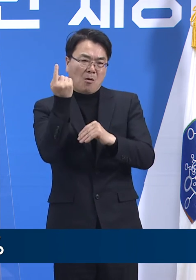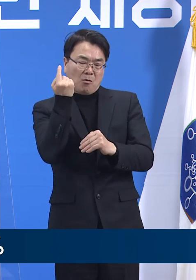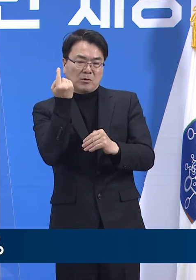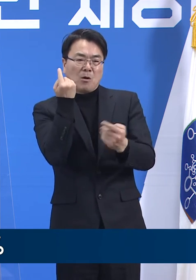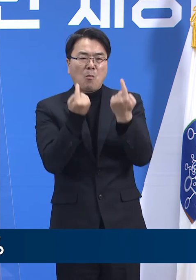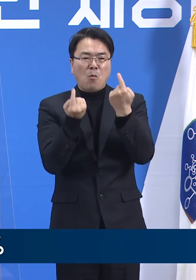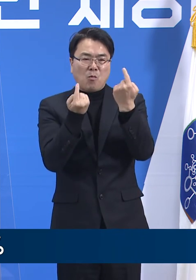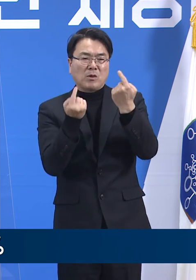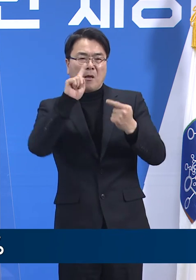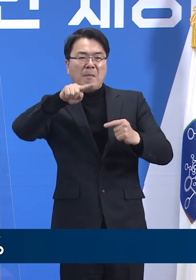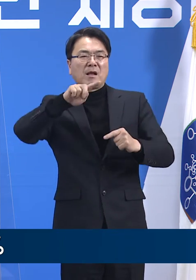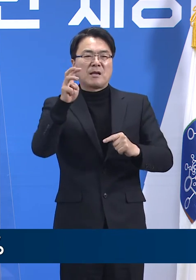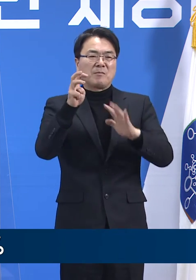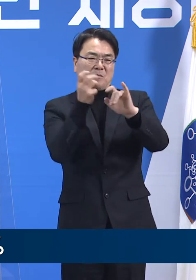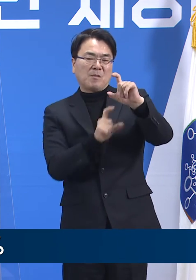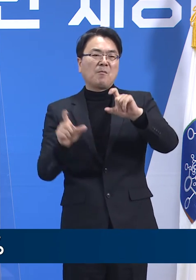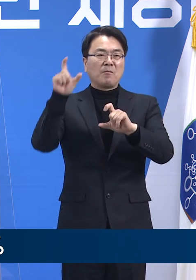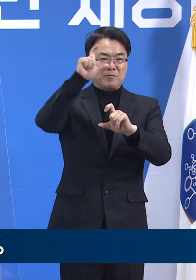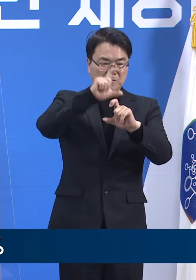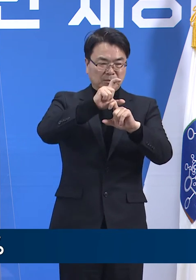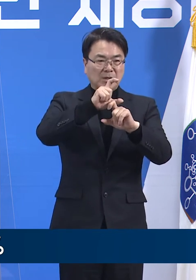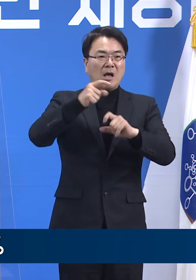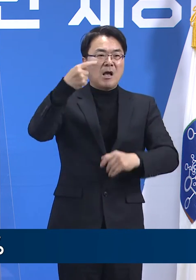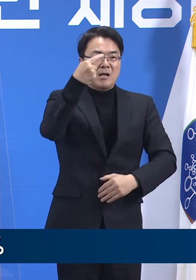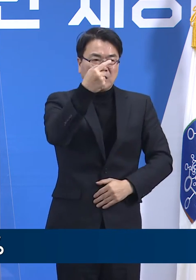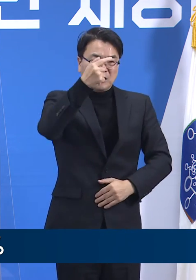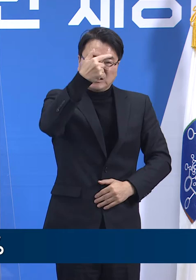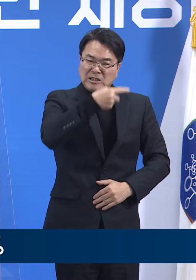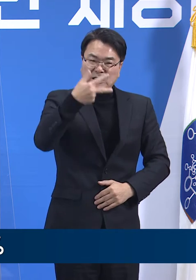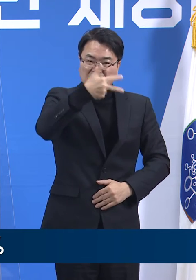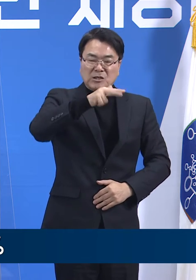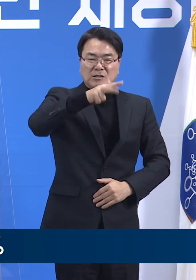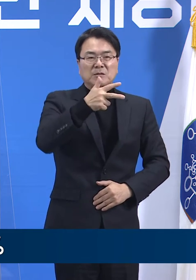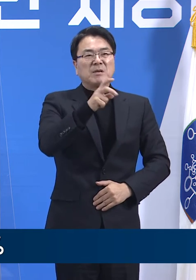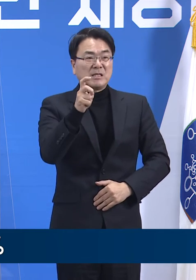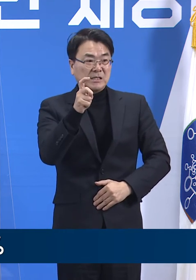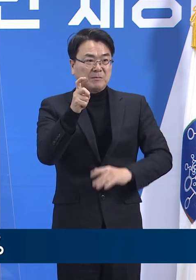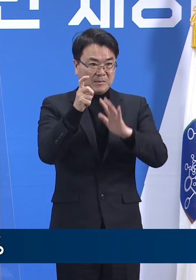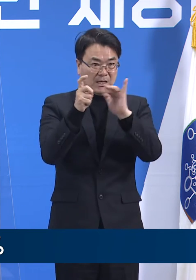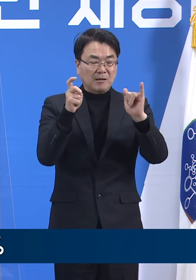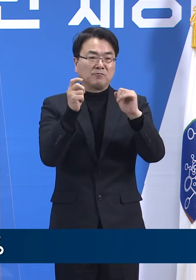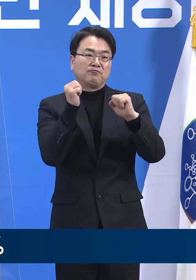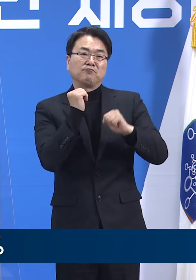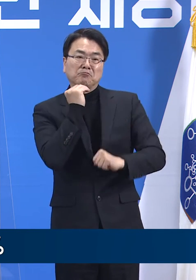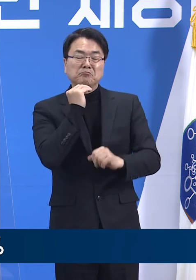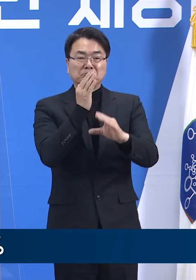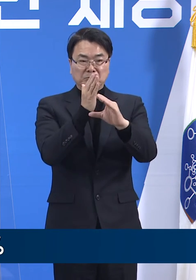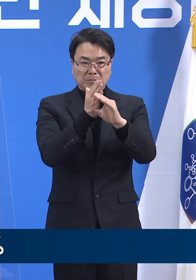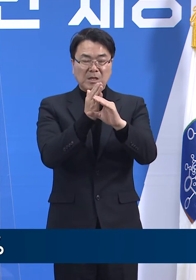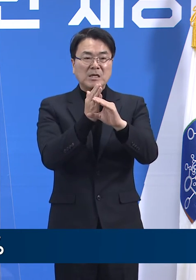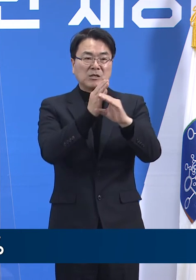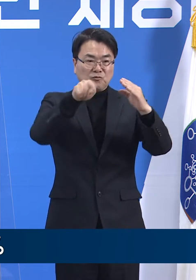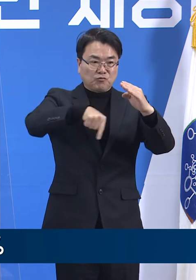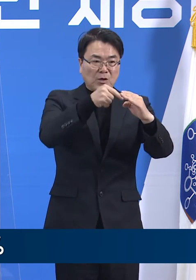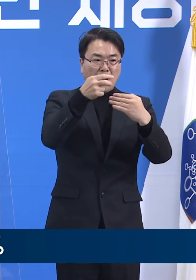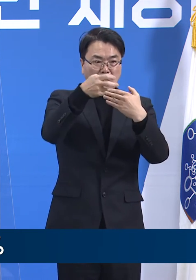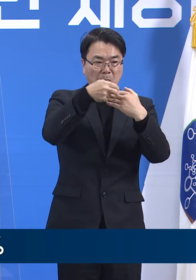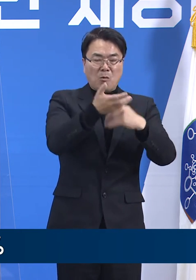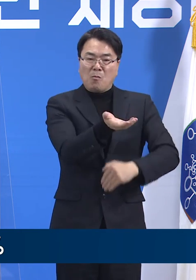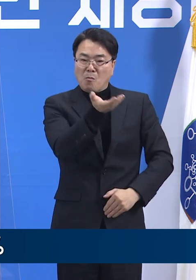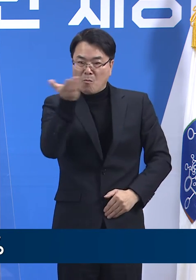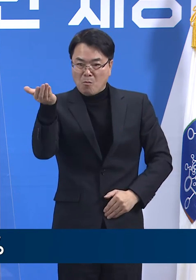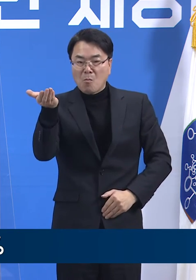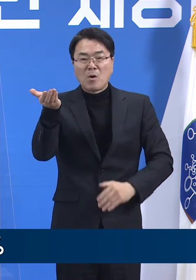증가한 총 7,712명입니다. 이 중 병원으로 후송 조치한